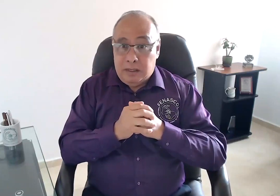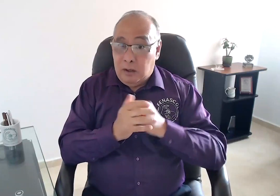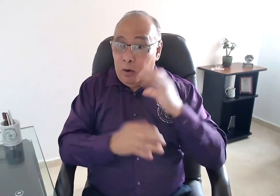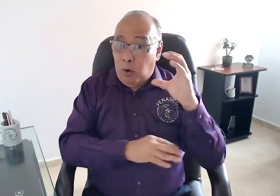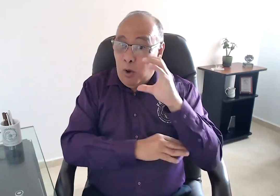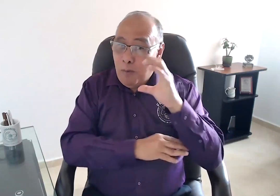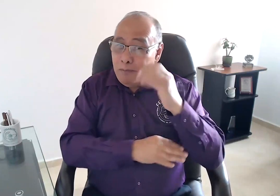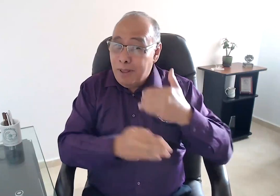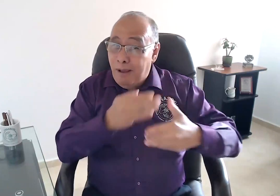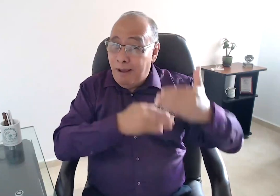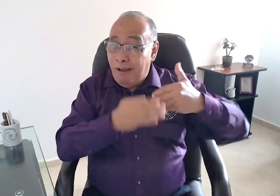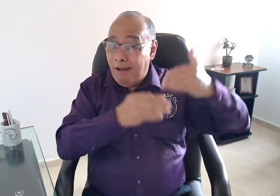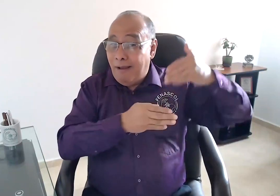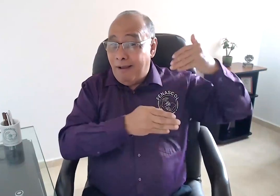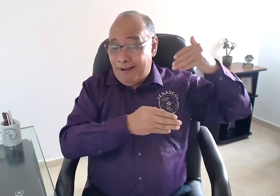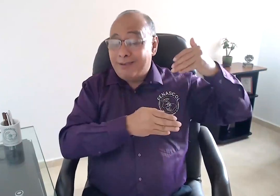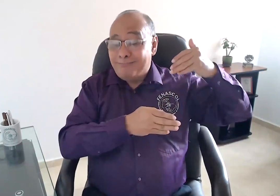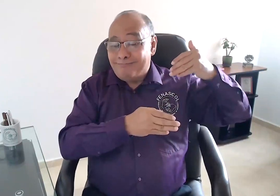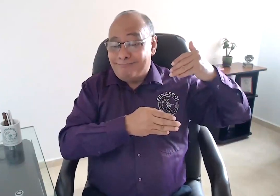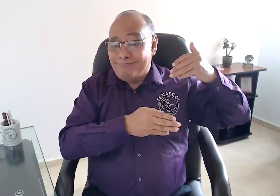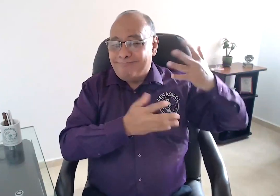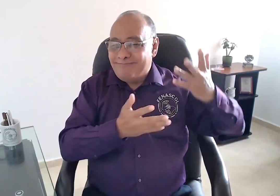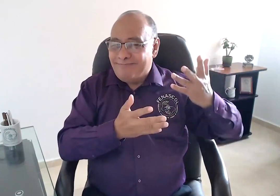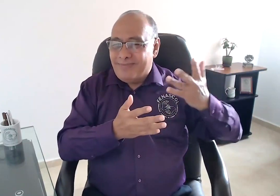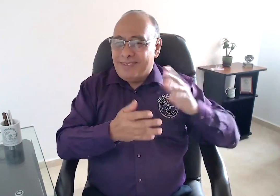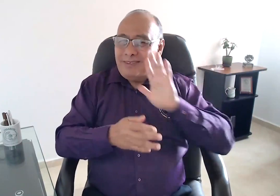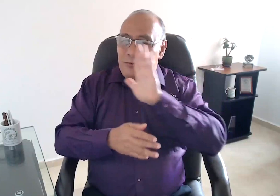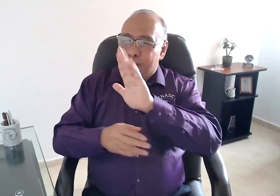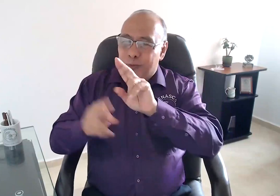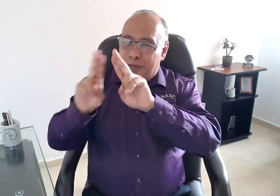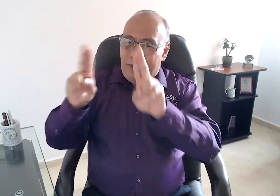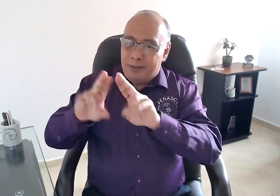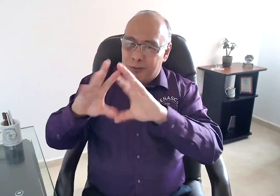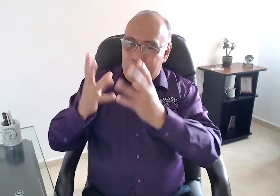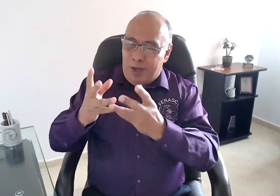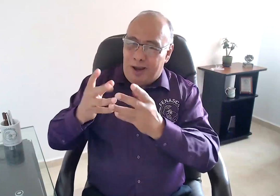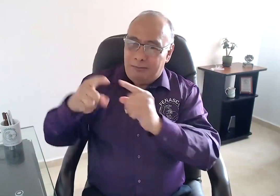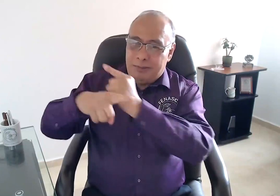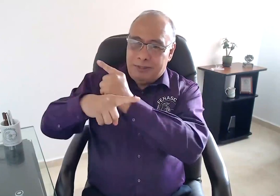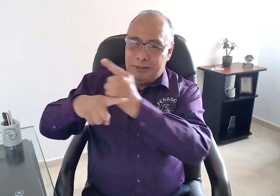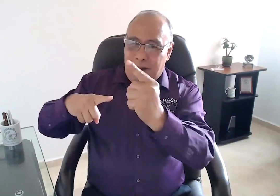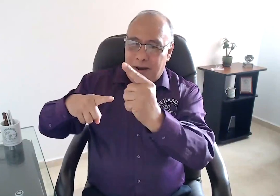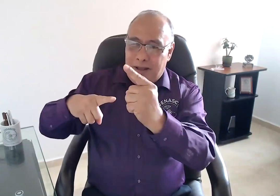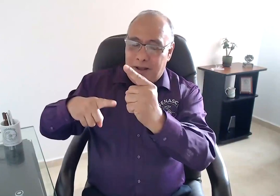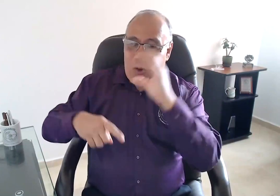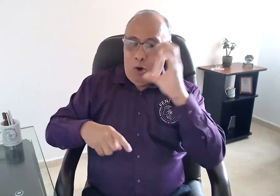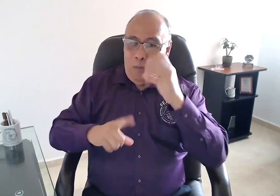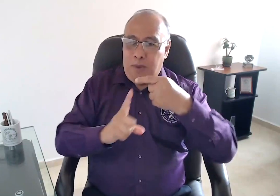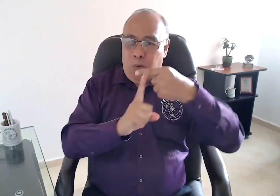celebra en Colombia no solo la semana, sino el mes de la conmemoración de